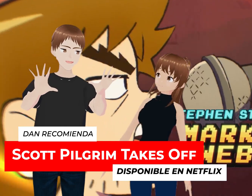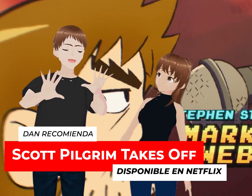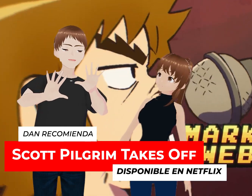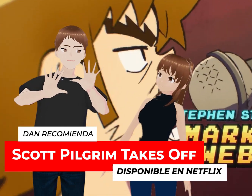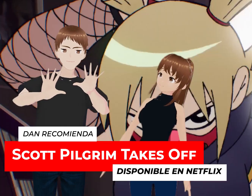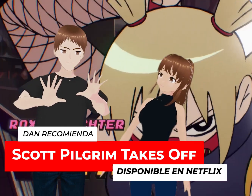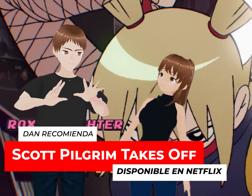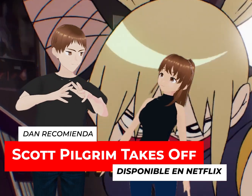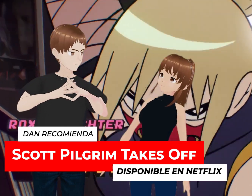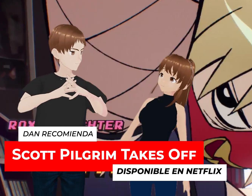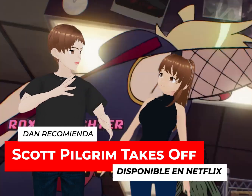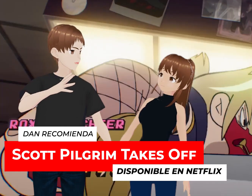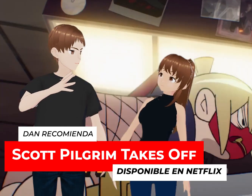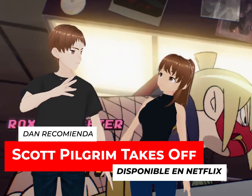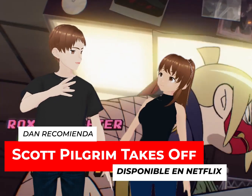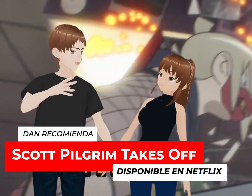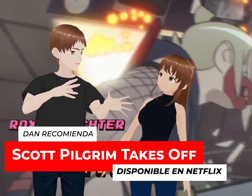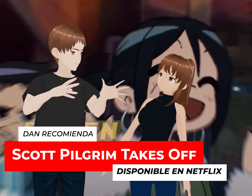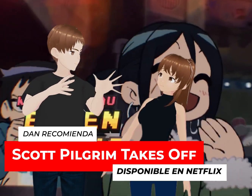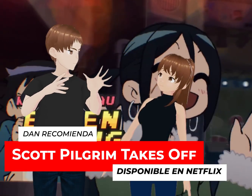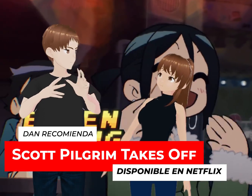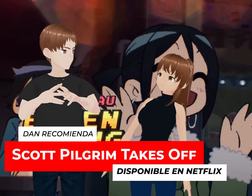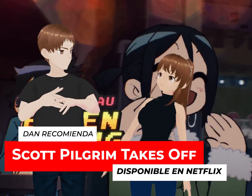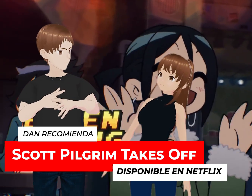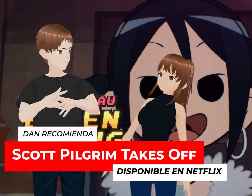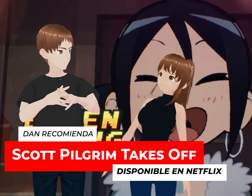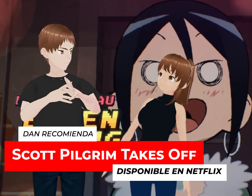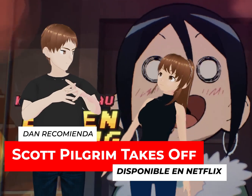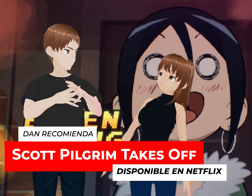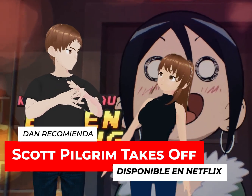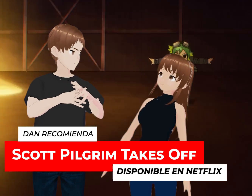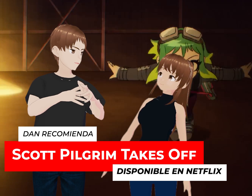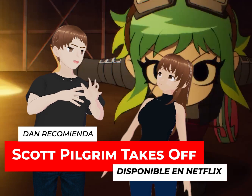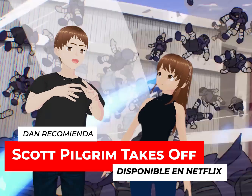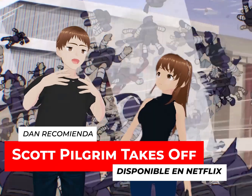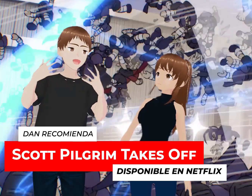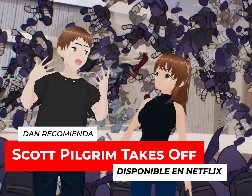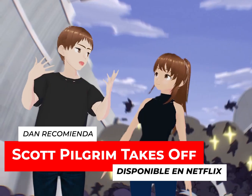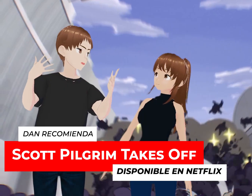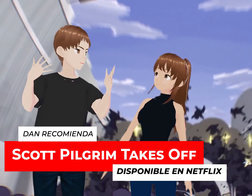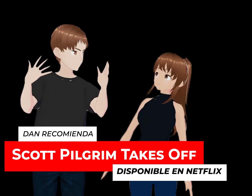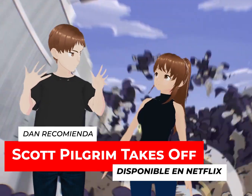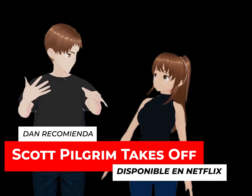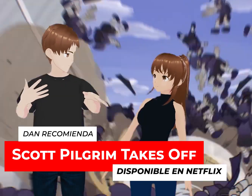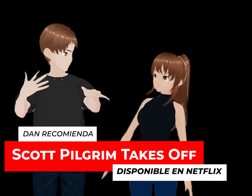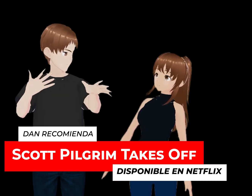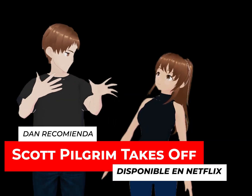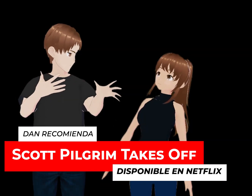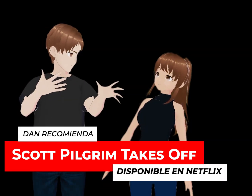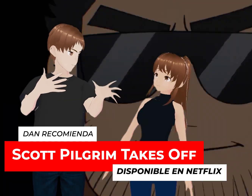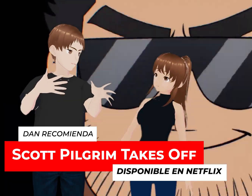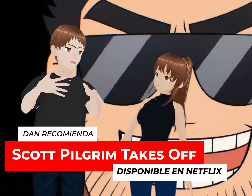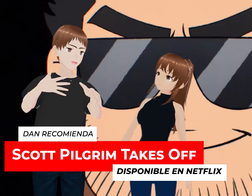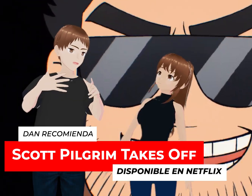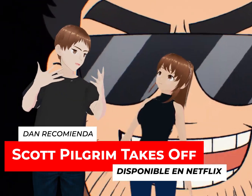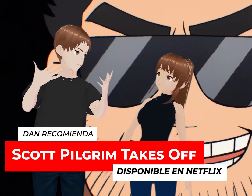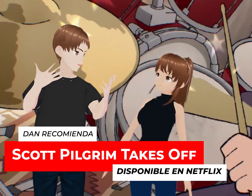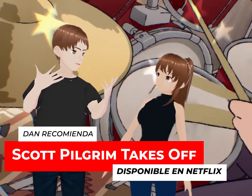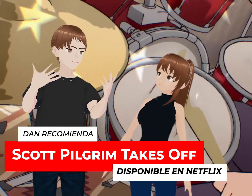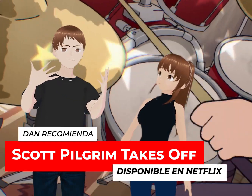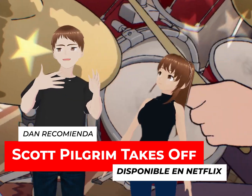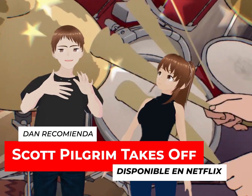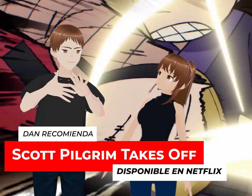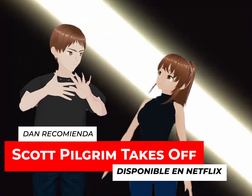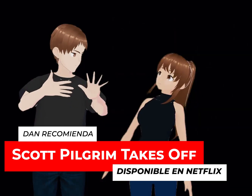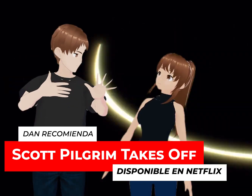literalmente, eso es lo fabuloso. Entonces, se hace esta nueva versión, Edgar Wright continúa en la producción ejecutiva de la serie, porque a final de